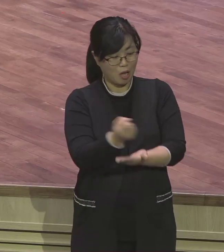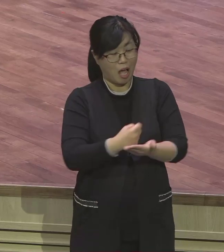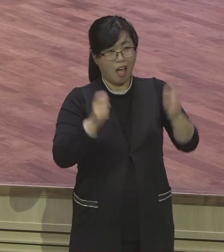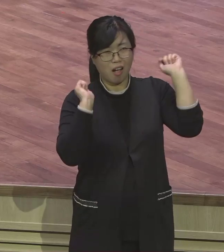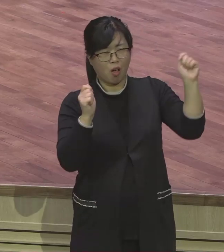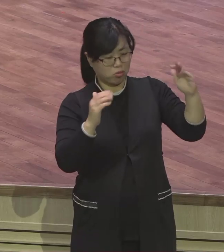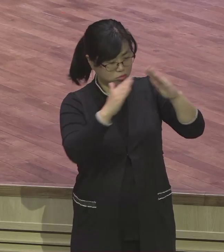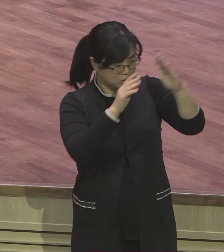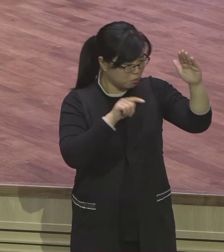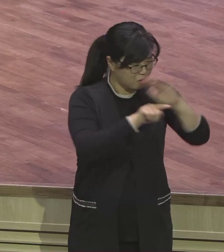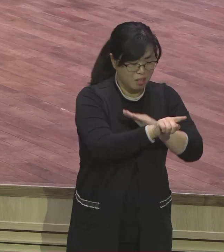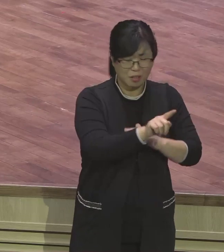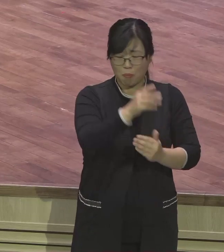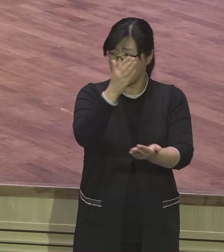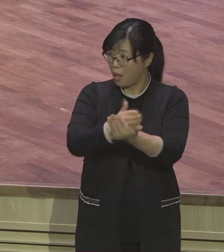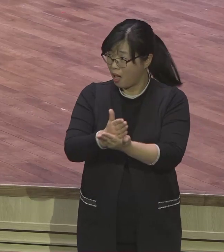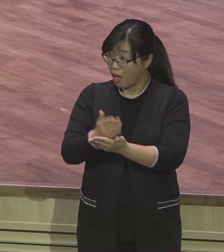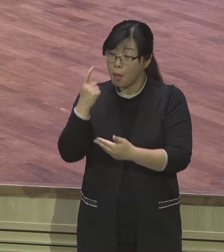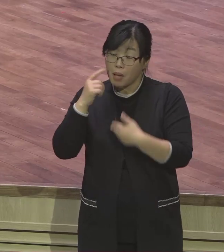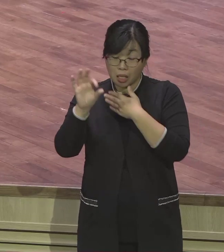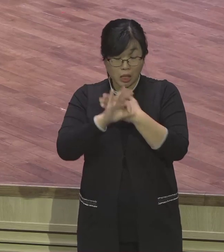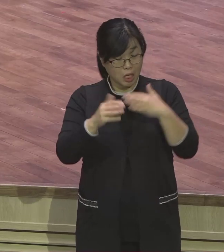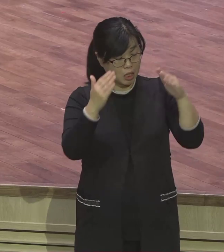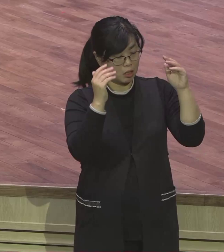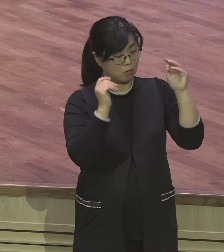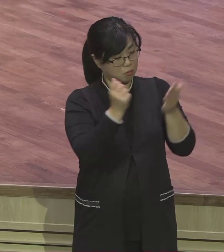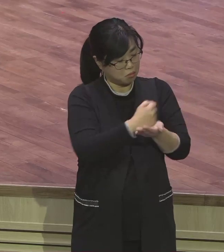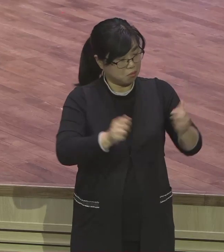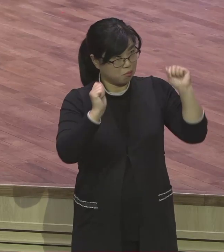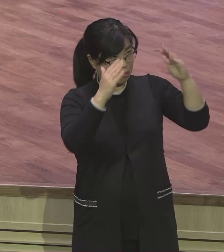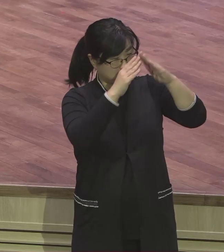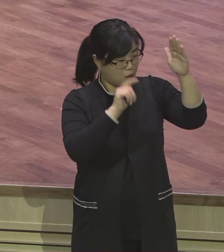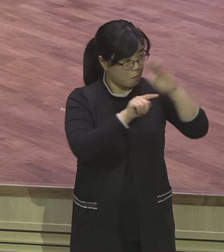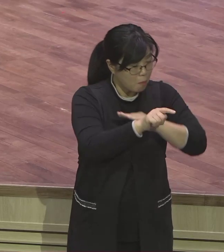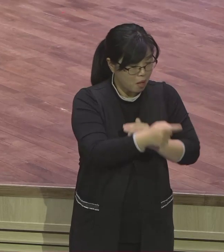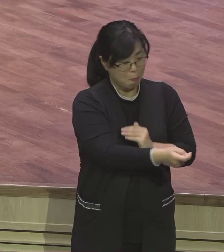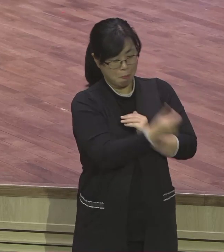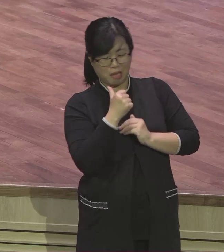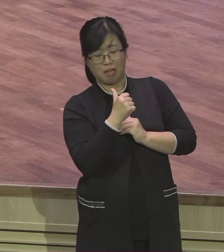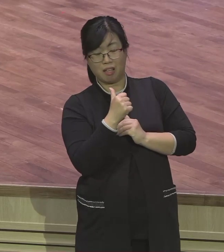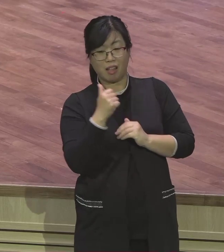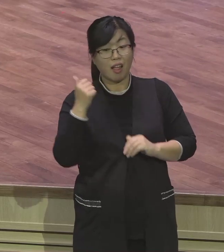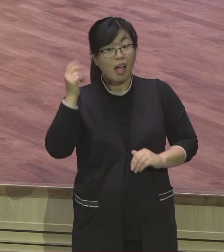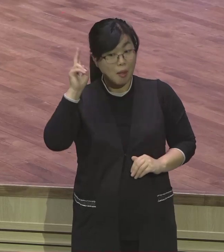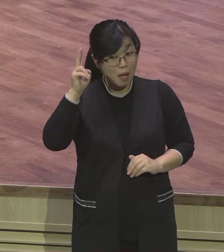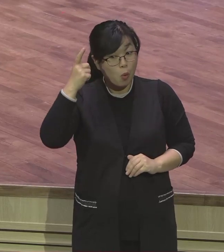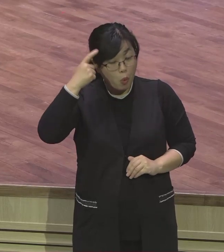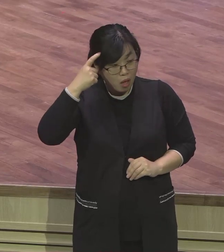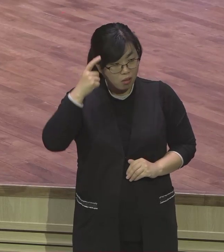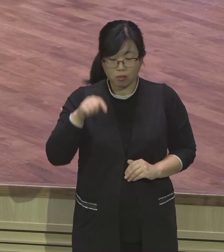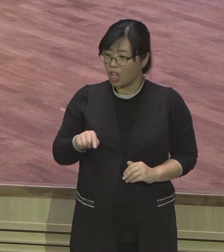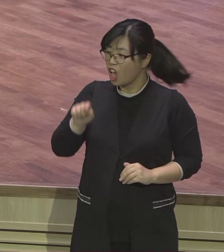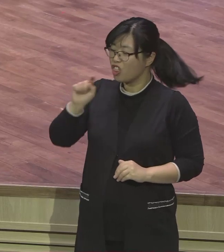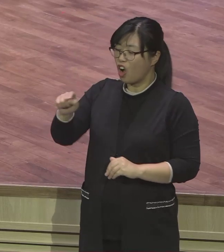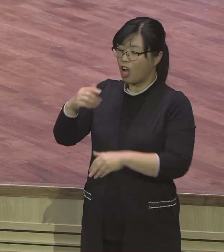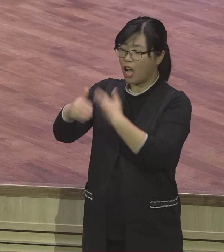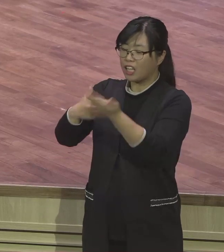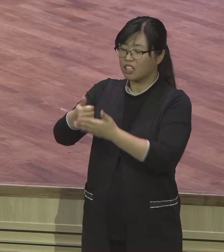이제는 완전히 불신자 상태에서 벗어나서야 돼. 벗어나야 돼. 하나님 자녀로. 아멘. 그래서 이제